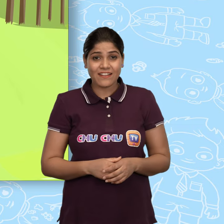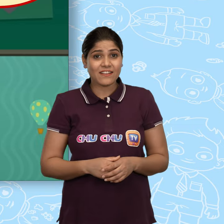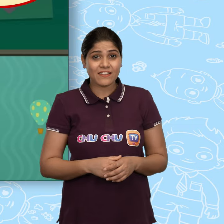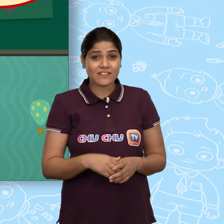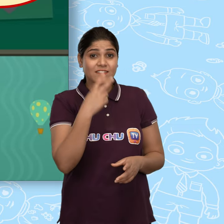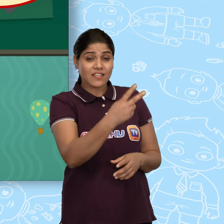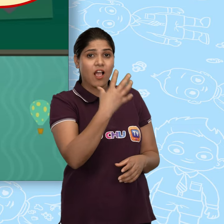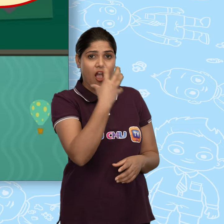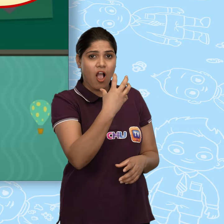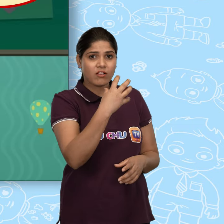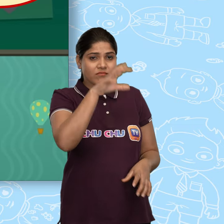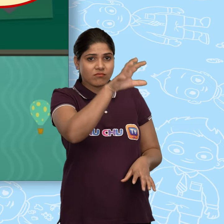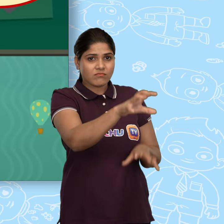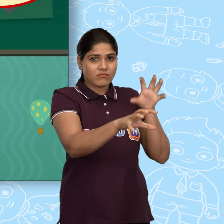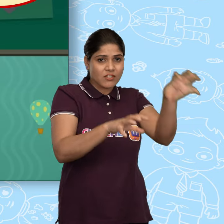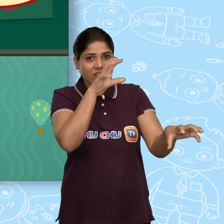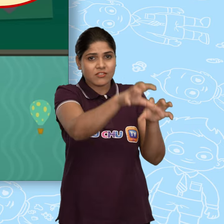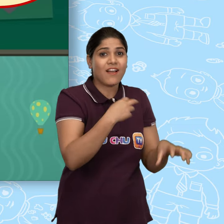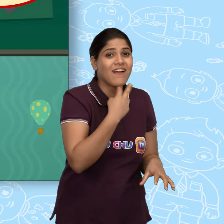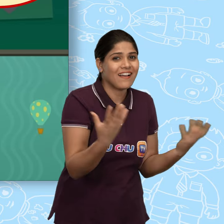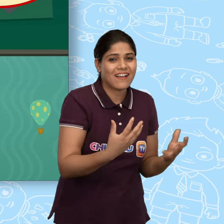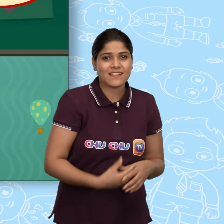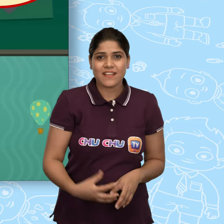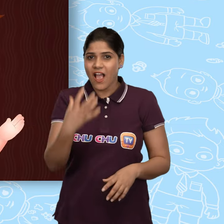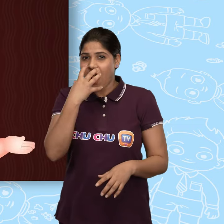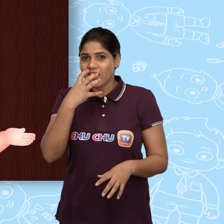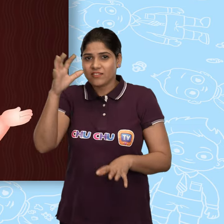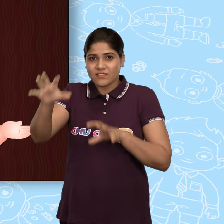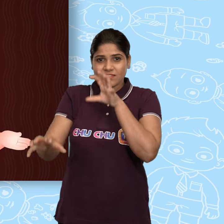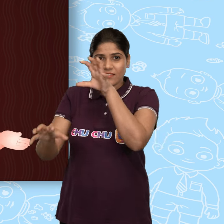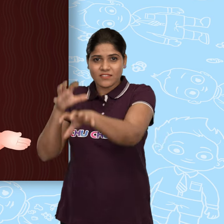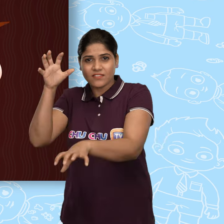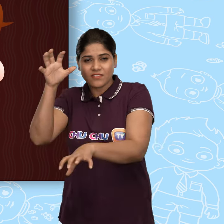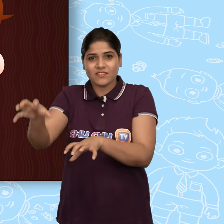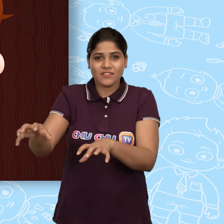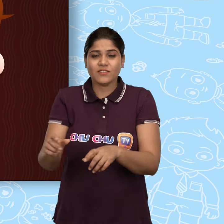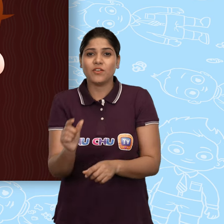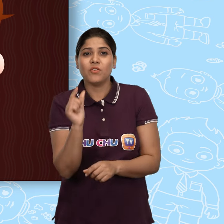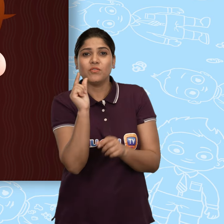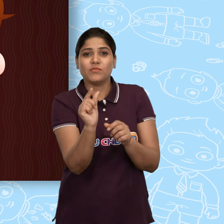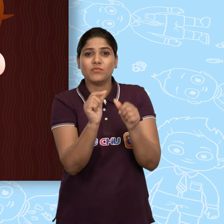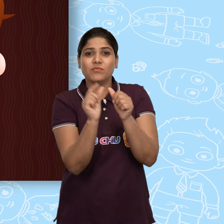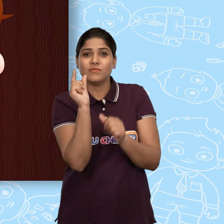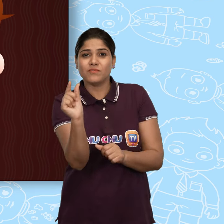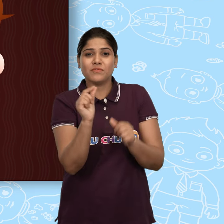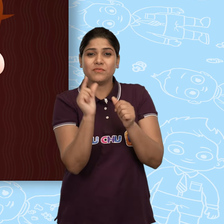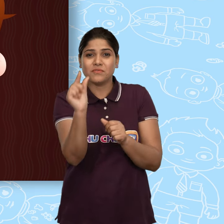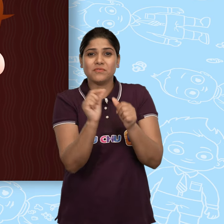चलो देखे भेड़्या कैसे बोलता है भेड़्या करता है उउउ उउ